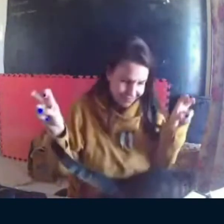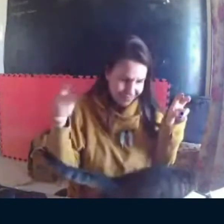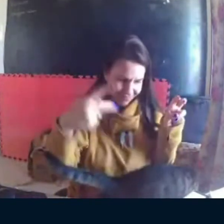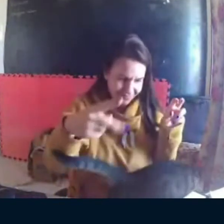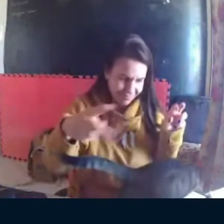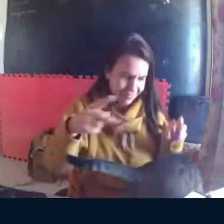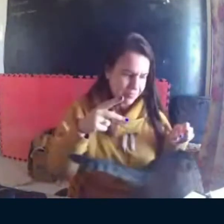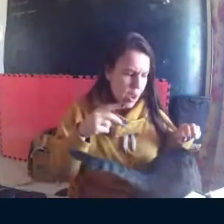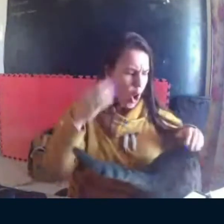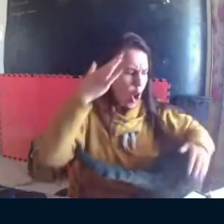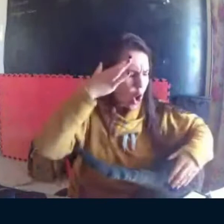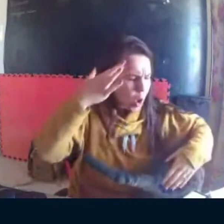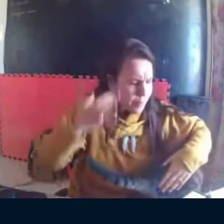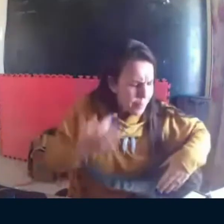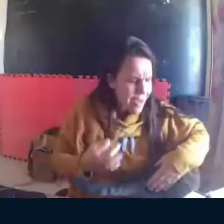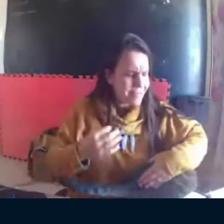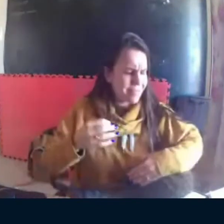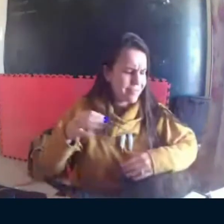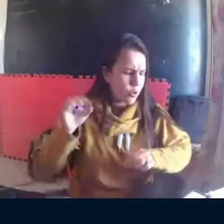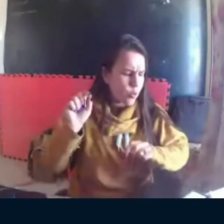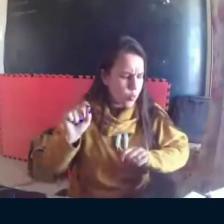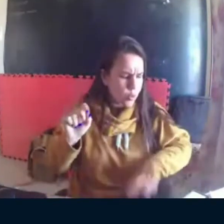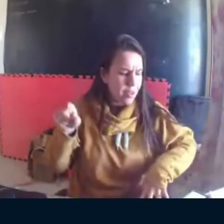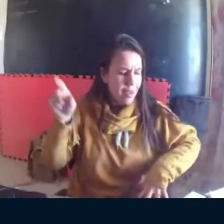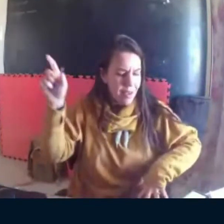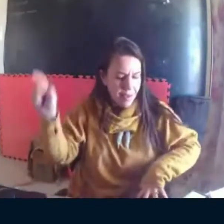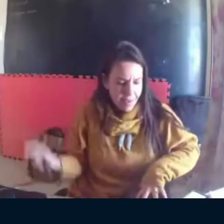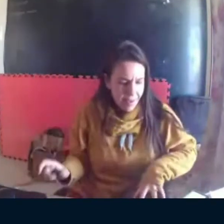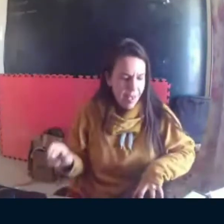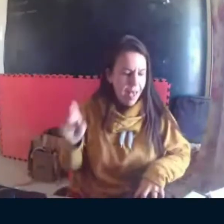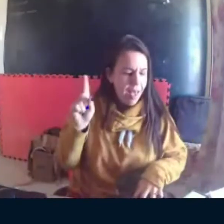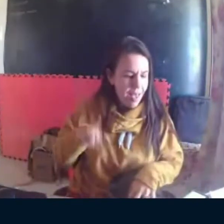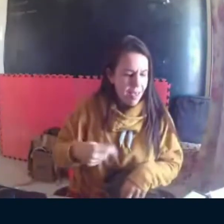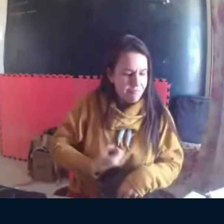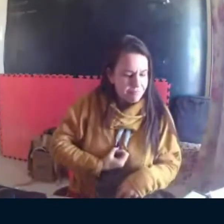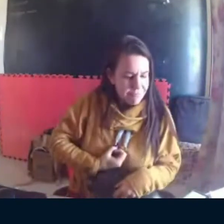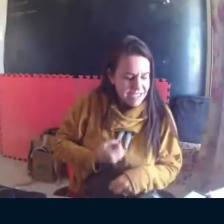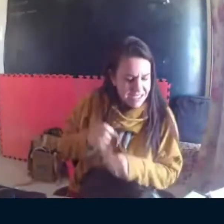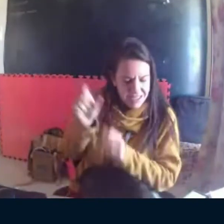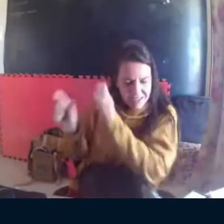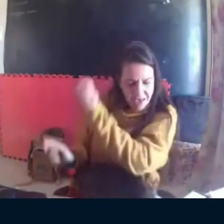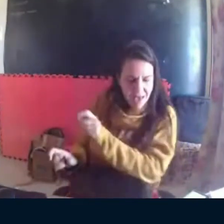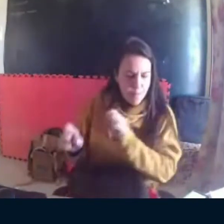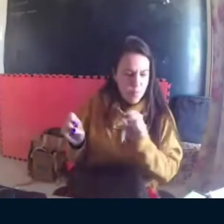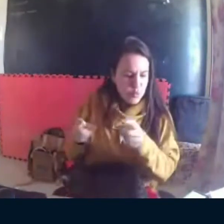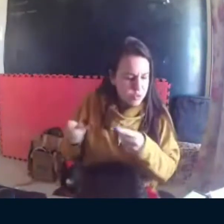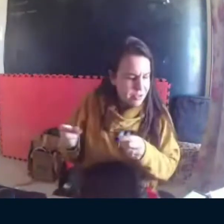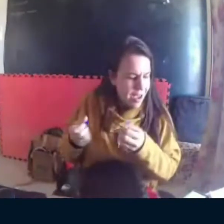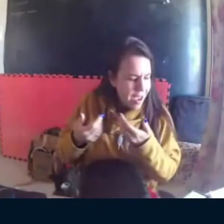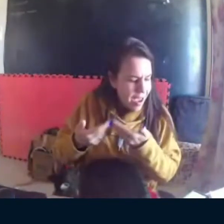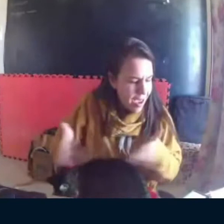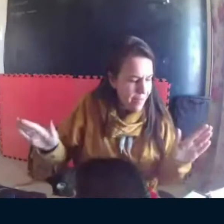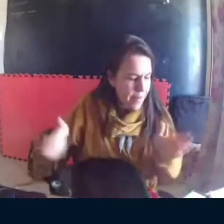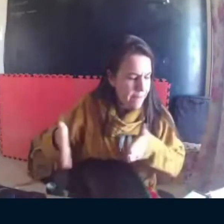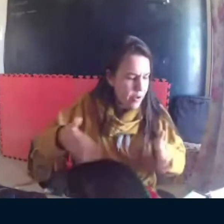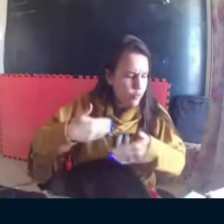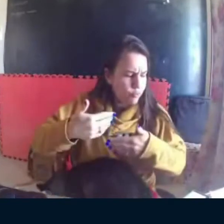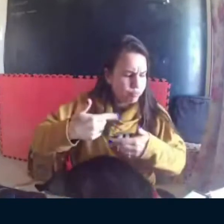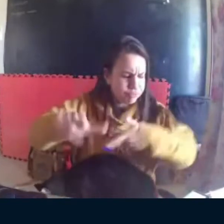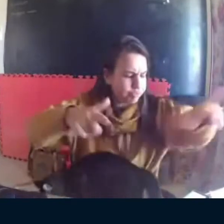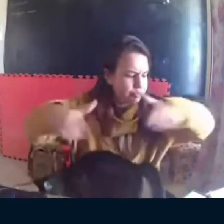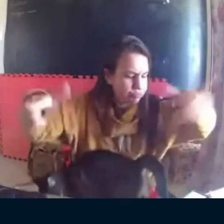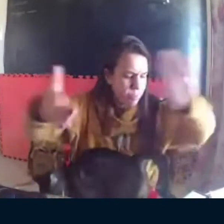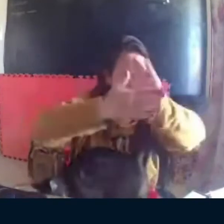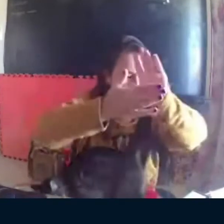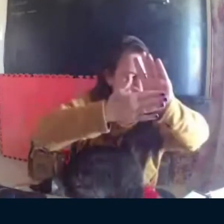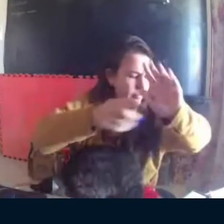interessante compreender de antemão que ela é um ser musical e abre o caminho para todas